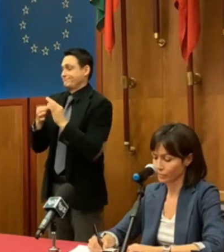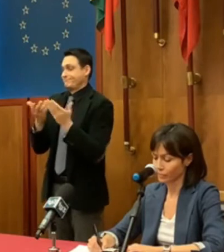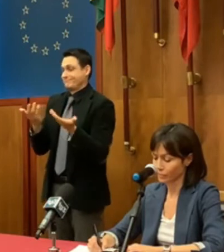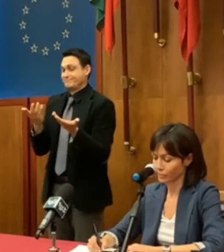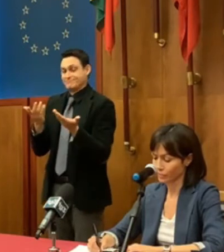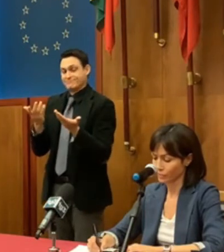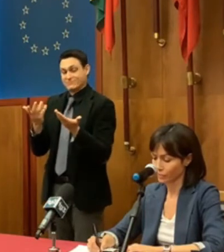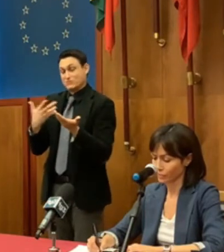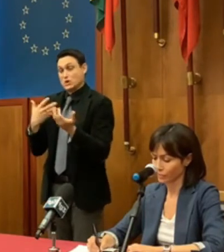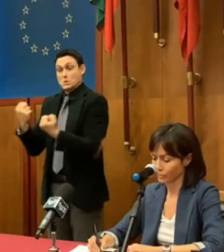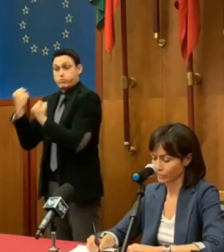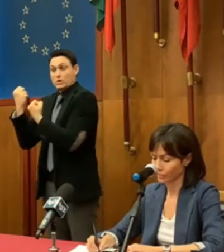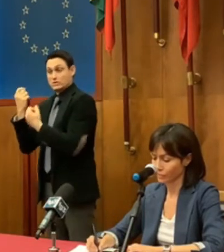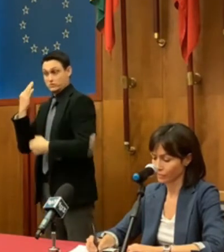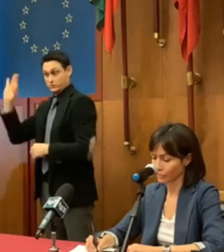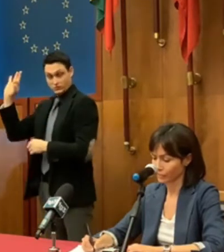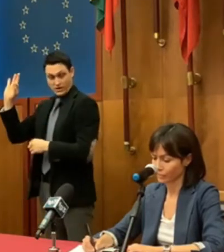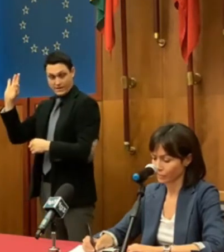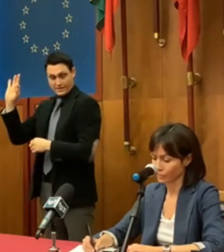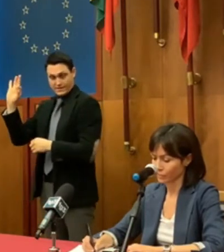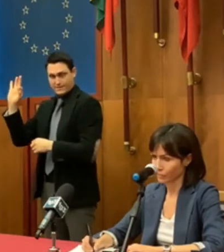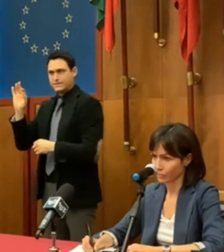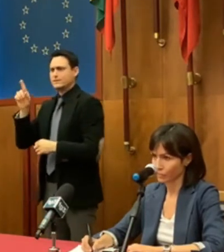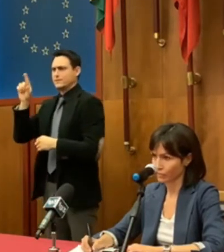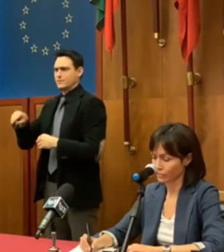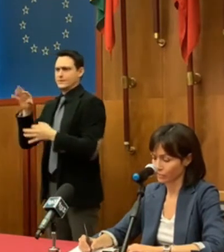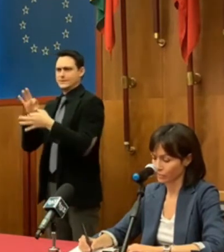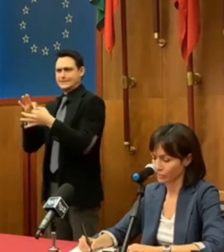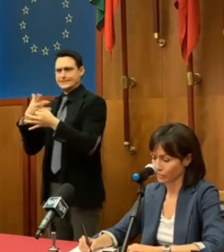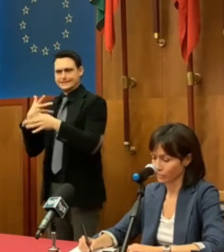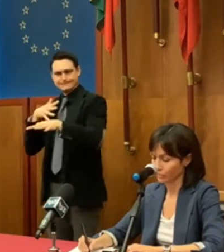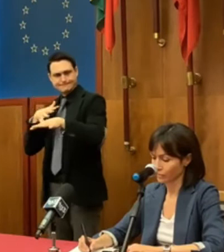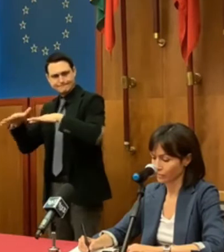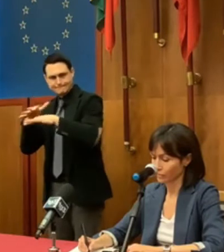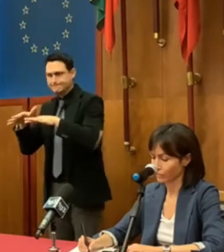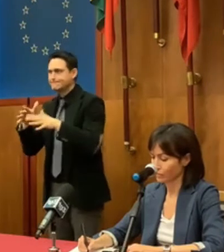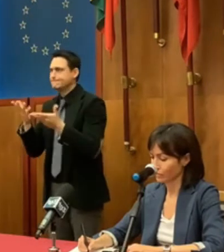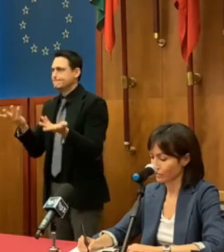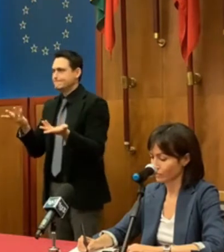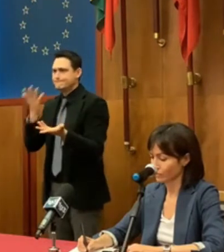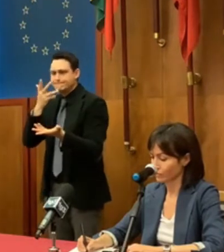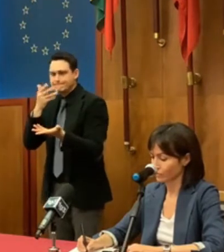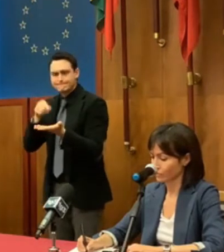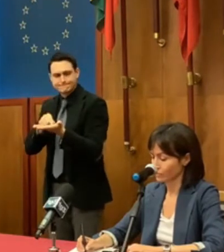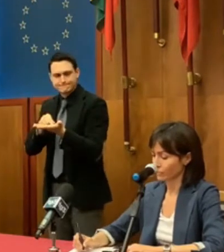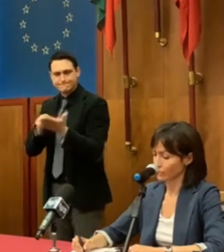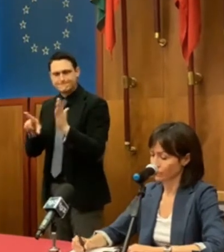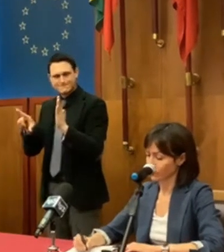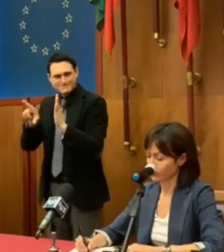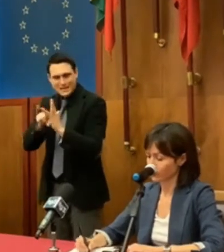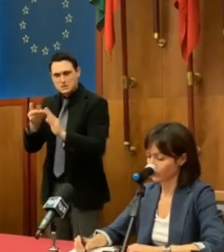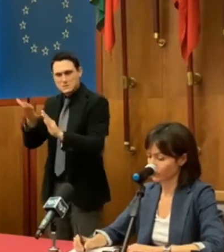mossa che lei si intestata del superare anche il passaggio in